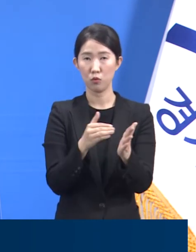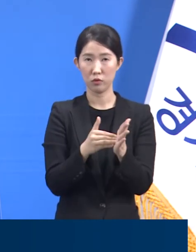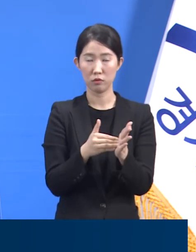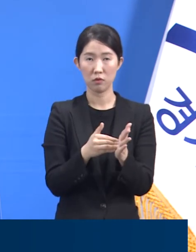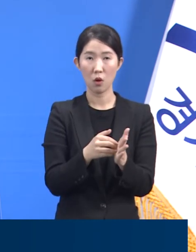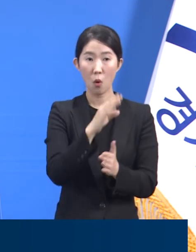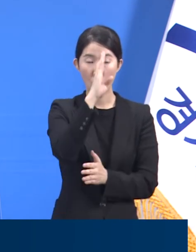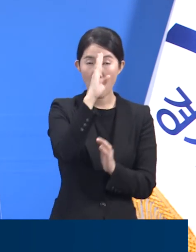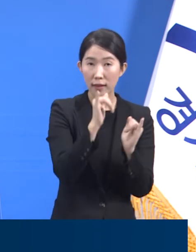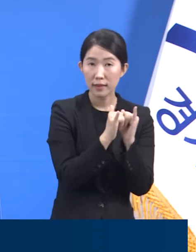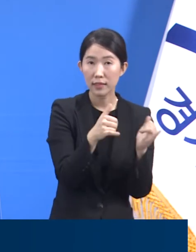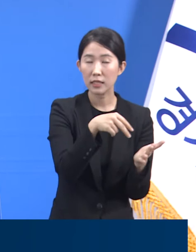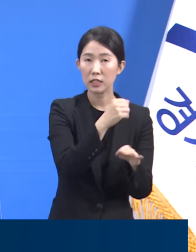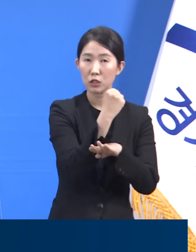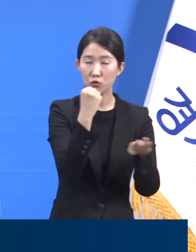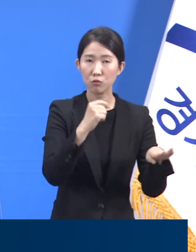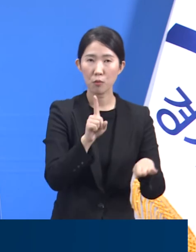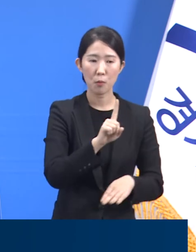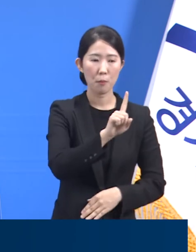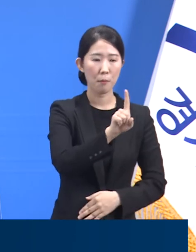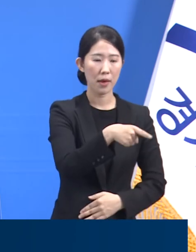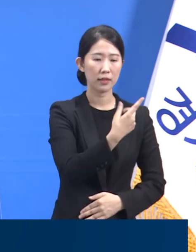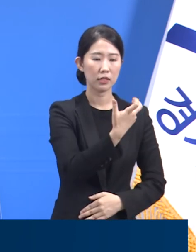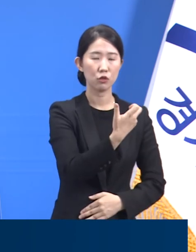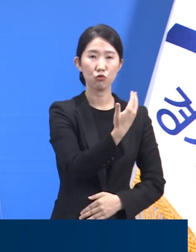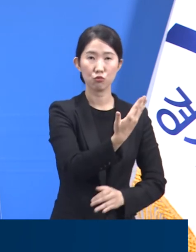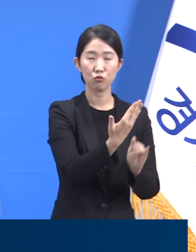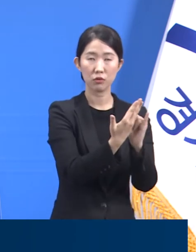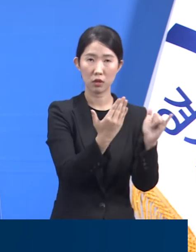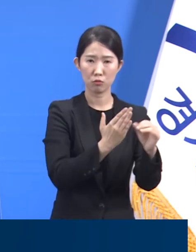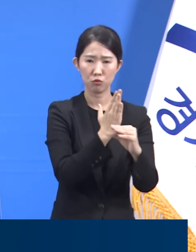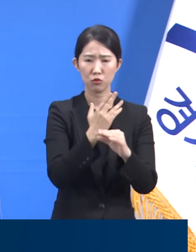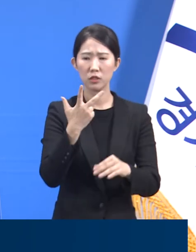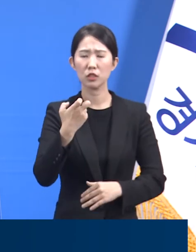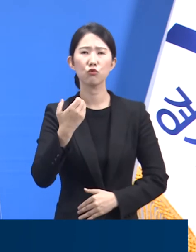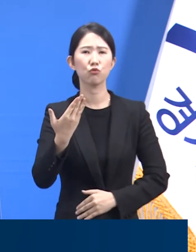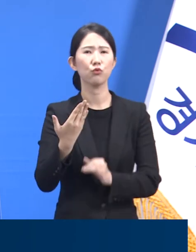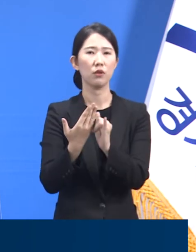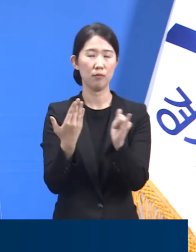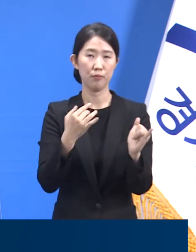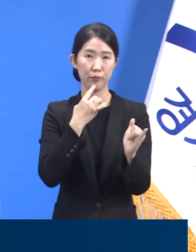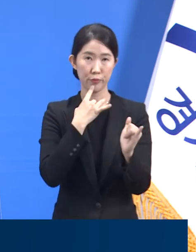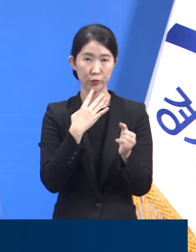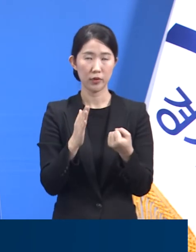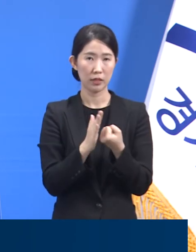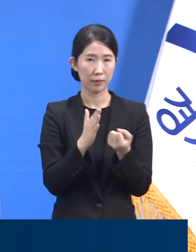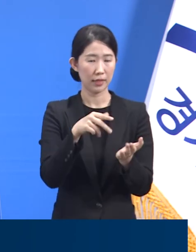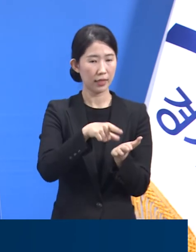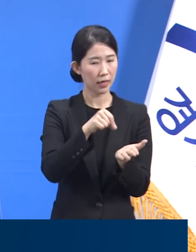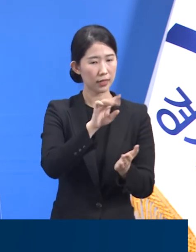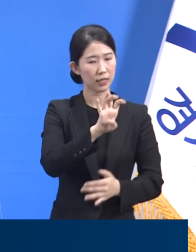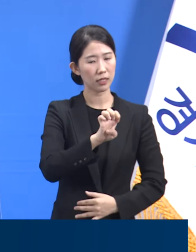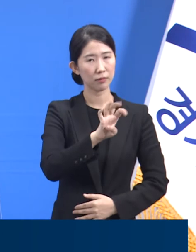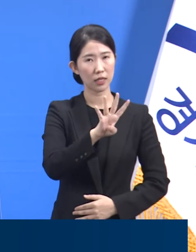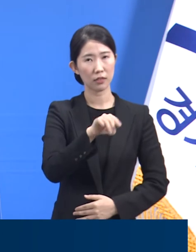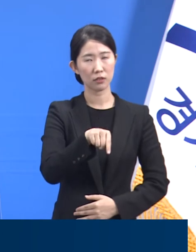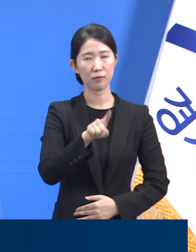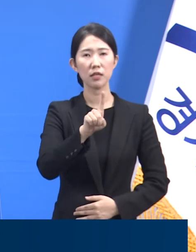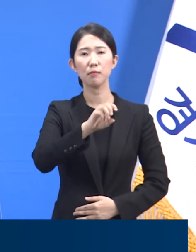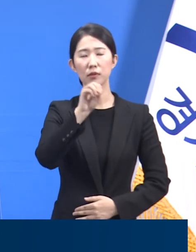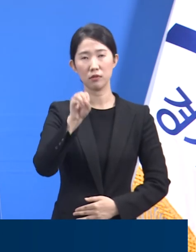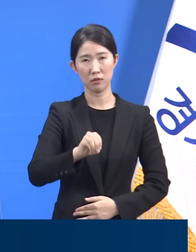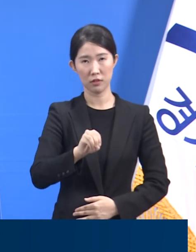경우엔 총 179명 중 79명의 환자가 예방접종을 받아 44.1%의 접종률을